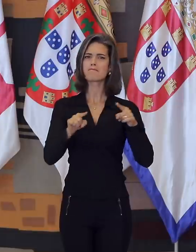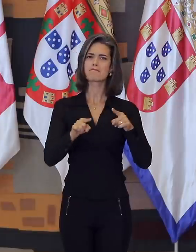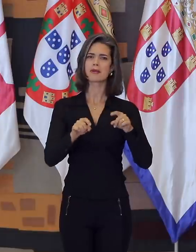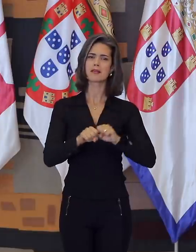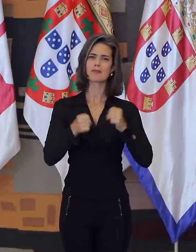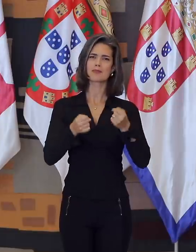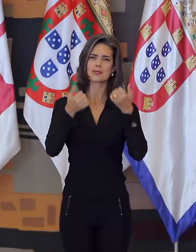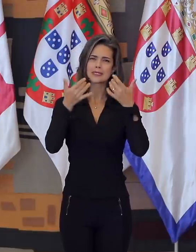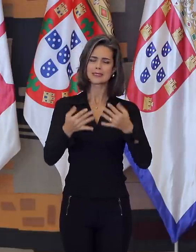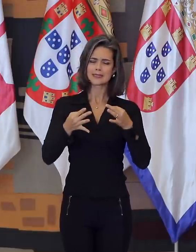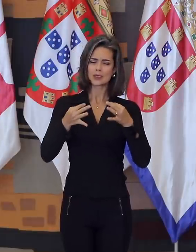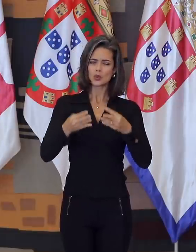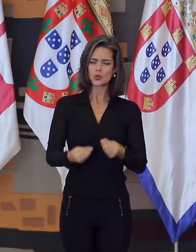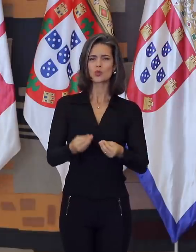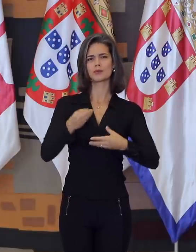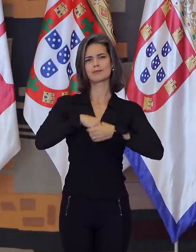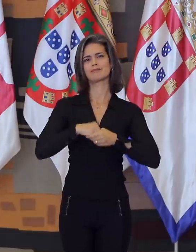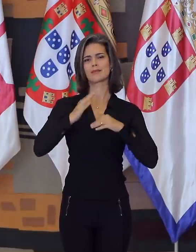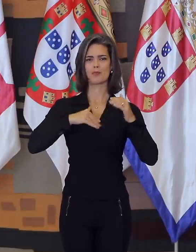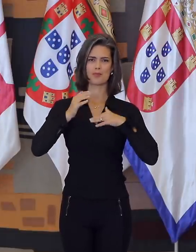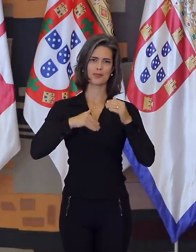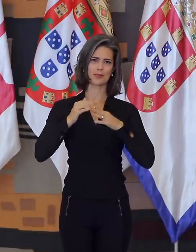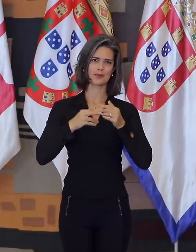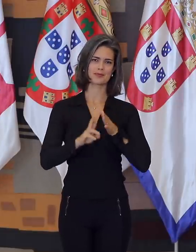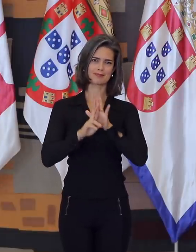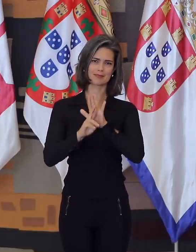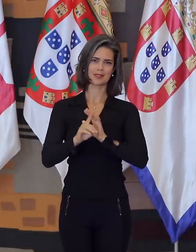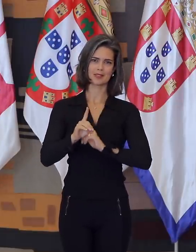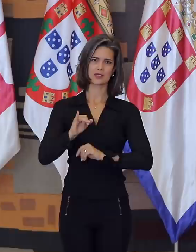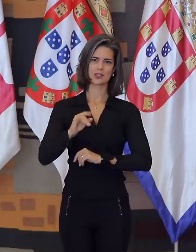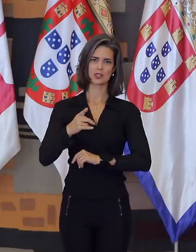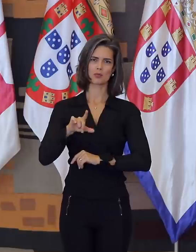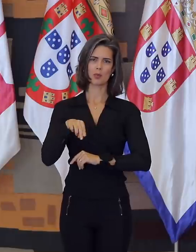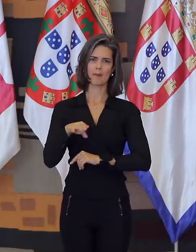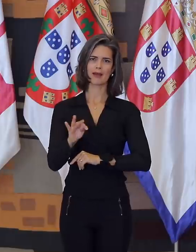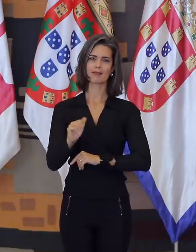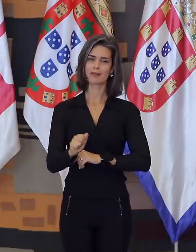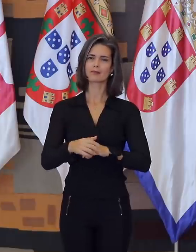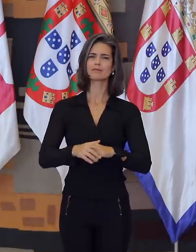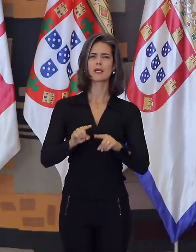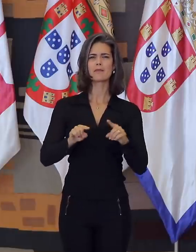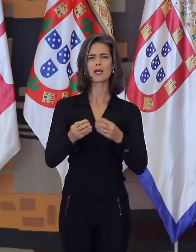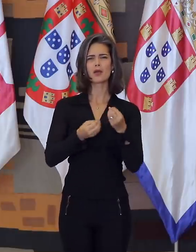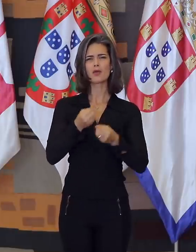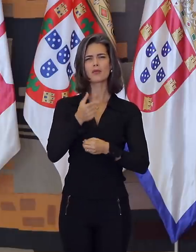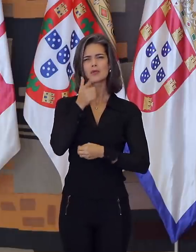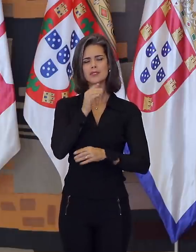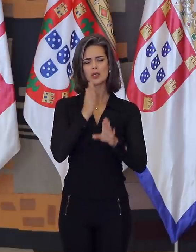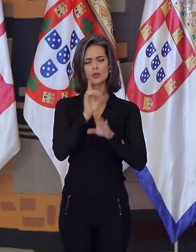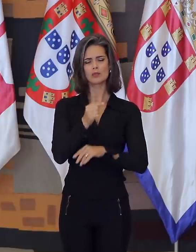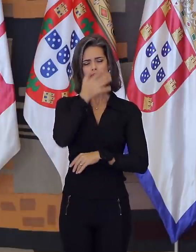para descrever a essência dessa carreira. Como então encontrar uma personalidade com tamanho destaque